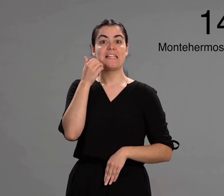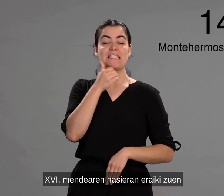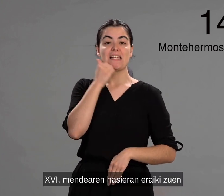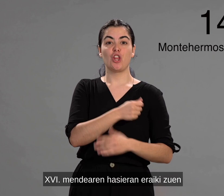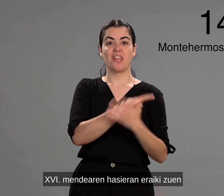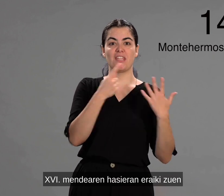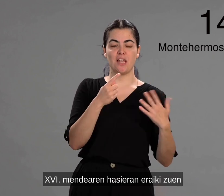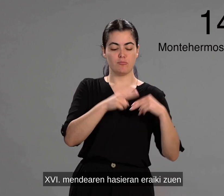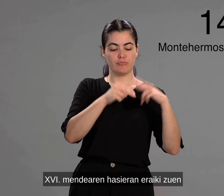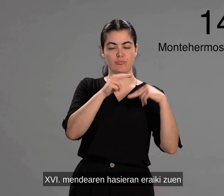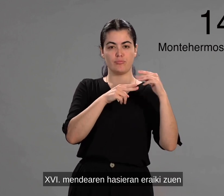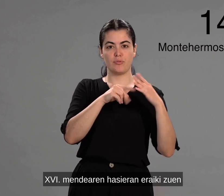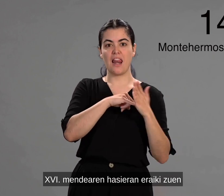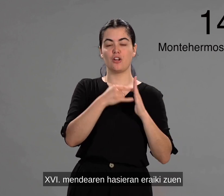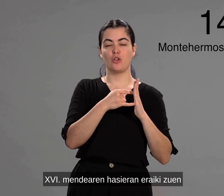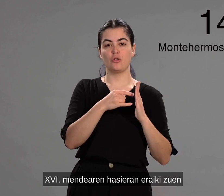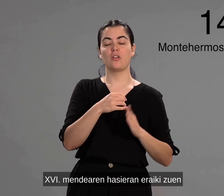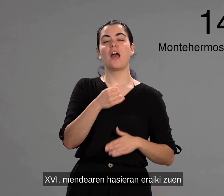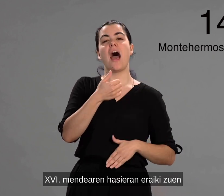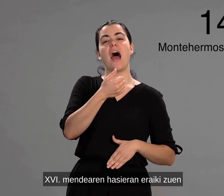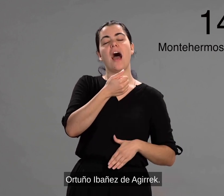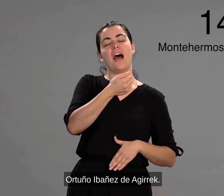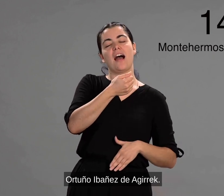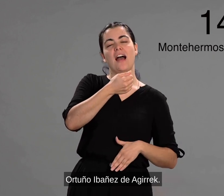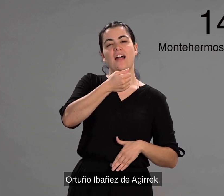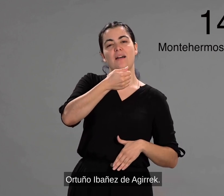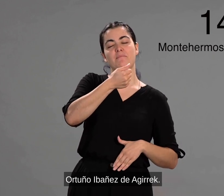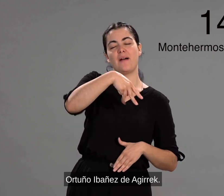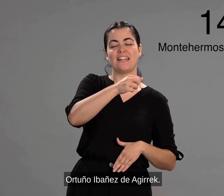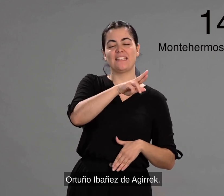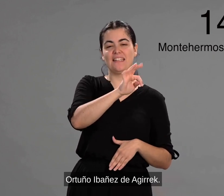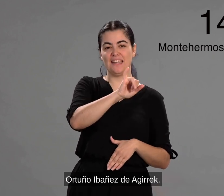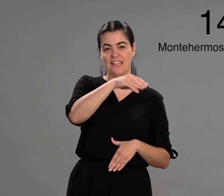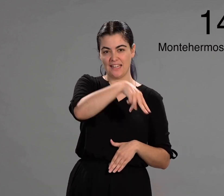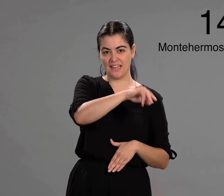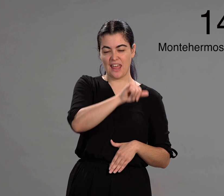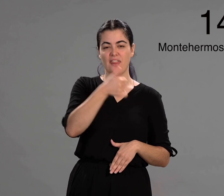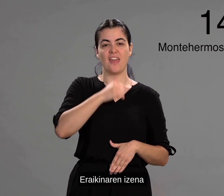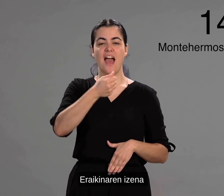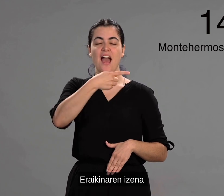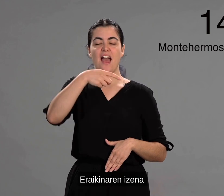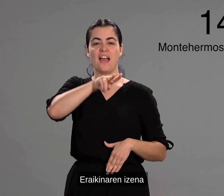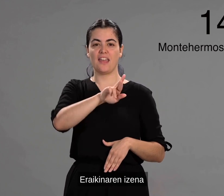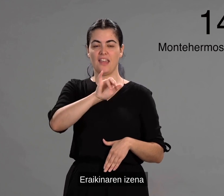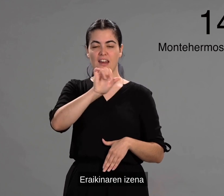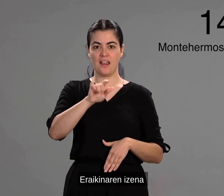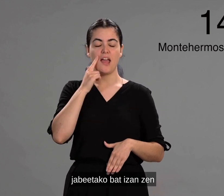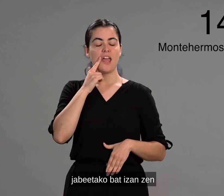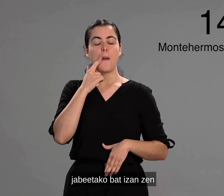Hamasei garren mendearen asieran eraikizuen hortuño ibanez deagirrek. Eraikiñaren izena, jabeetako